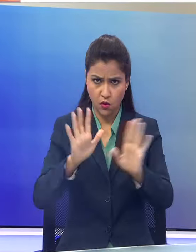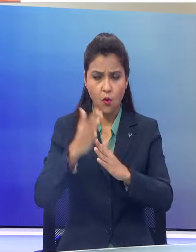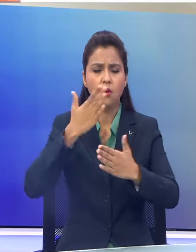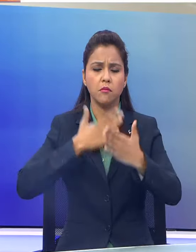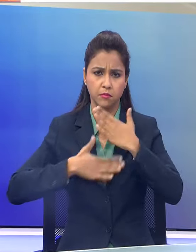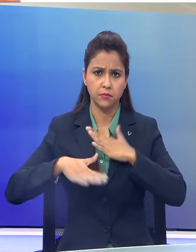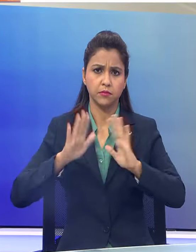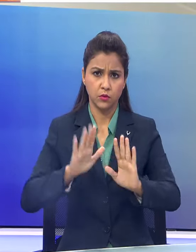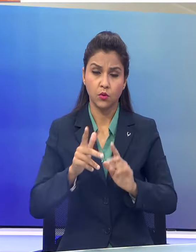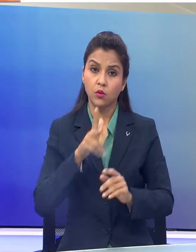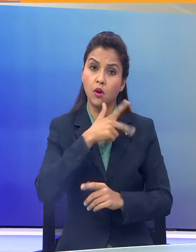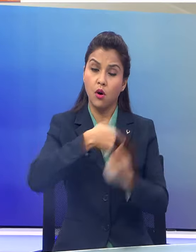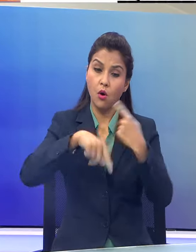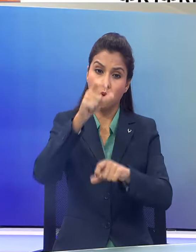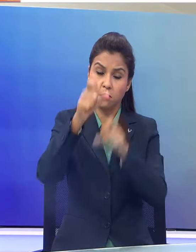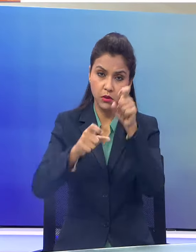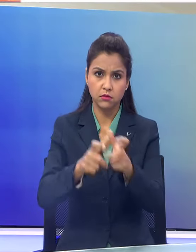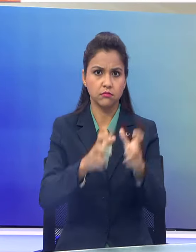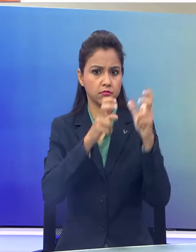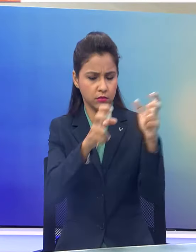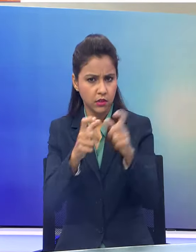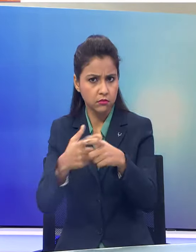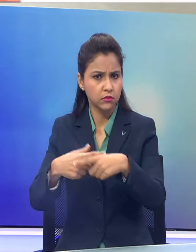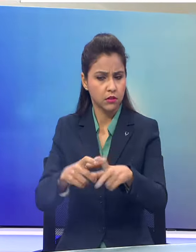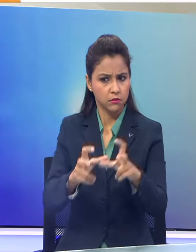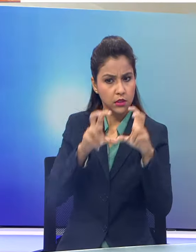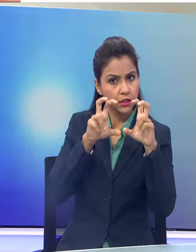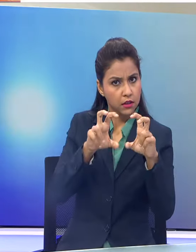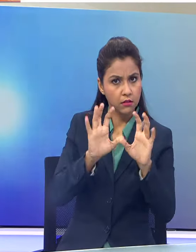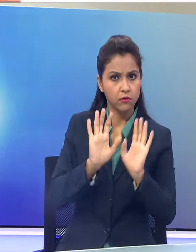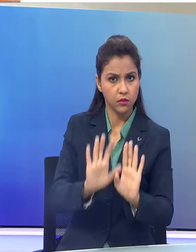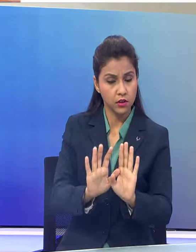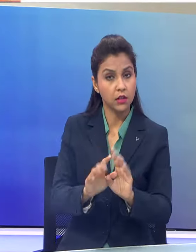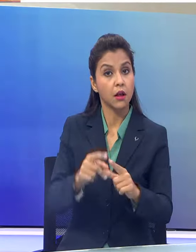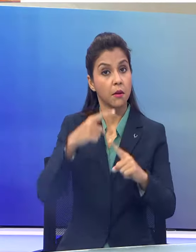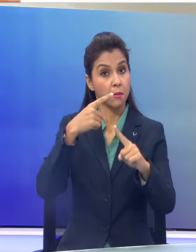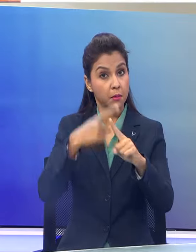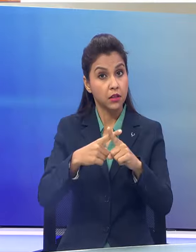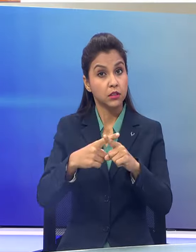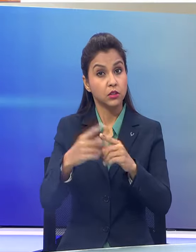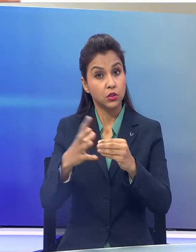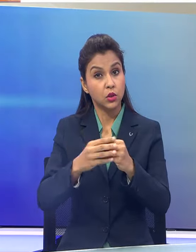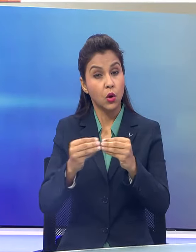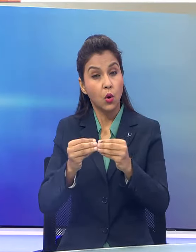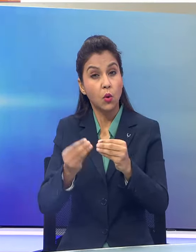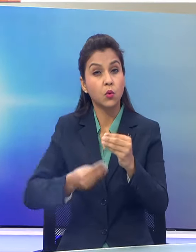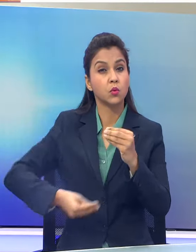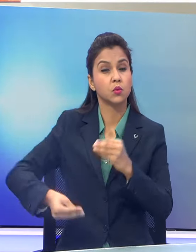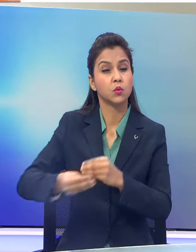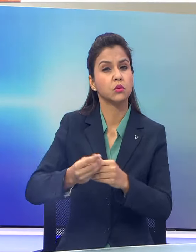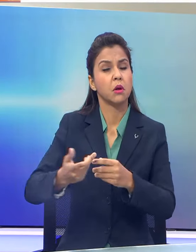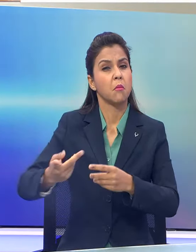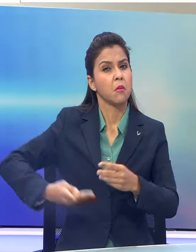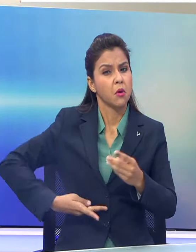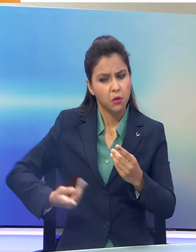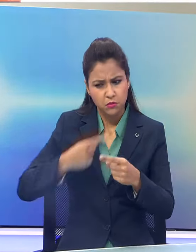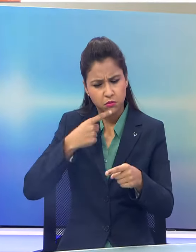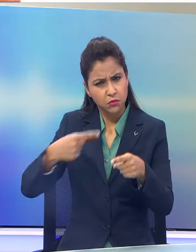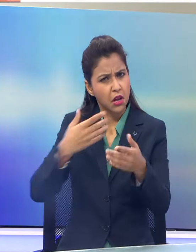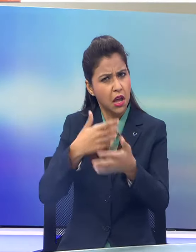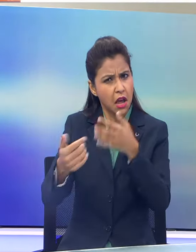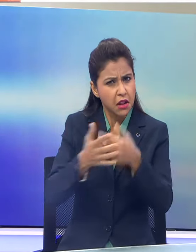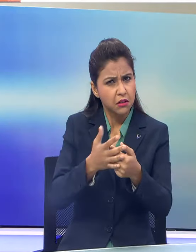उन्होंने सभी को साबधान और सतर्क रहने को कहा इस बीच कॉलकता पुलिस ने किसी भी तरह की साहिदा लेने के लिए